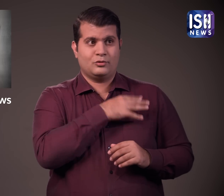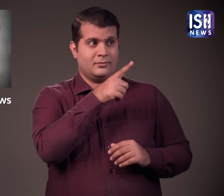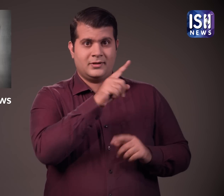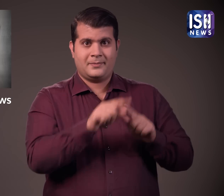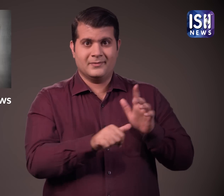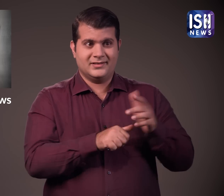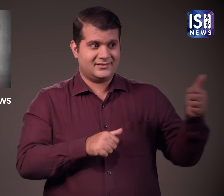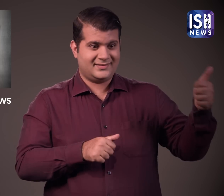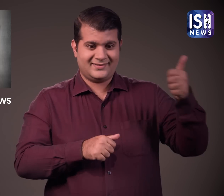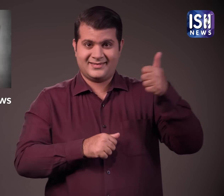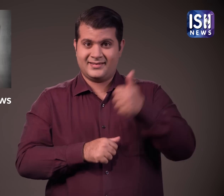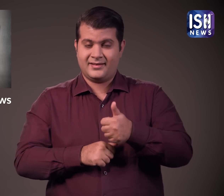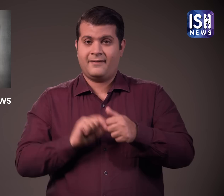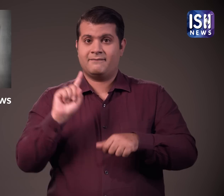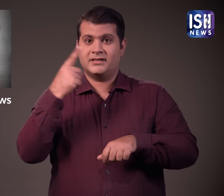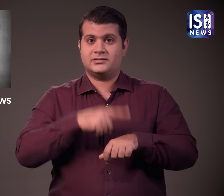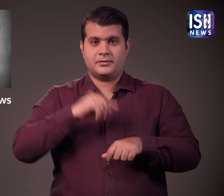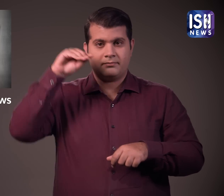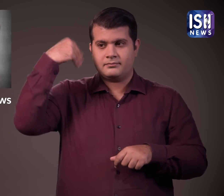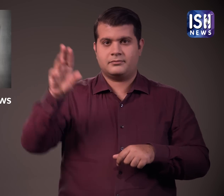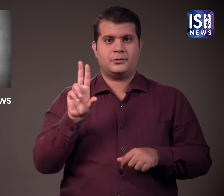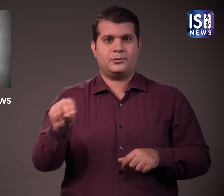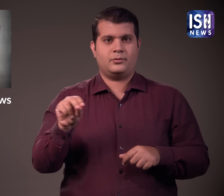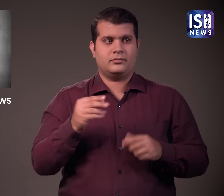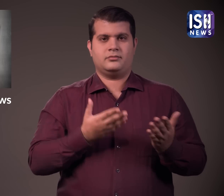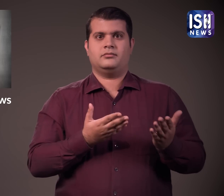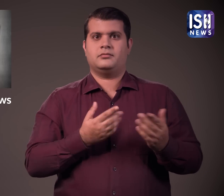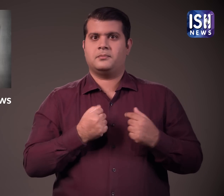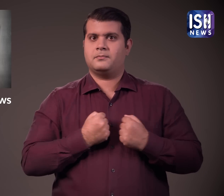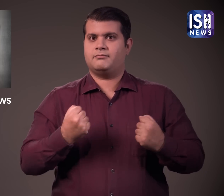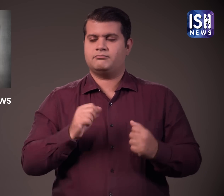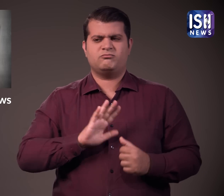ने बहादूरी से आरोपी की दया याचिका खारिच कर दी बहुत खूब